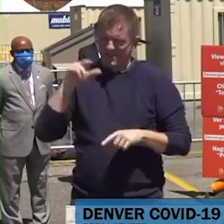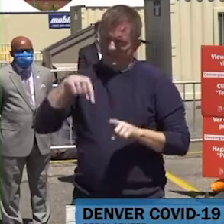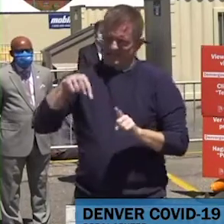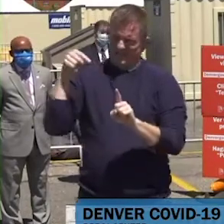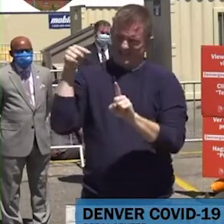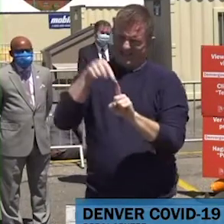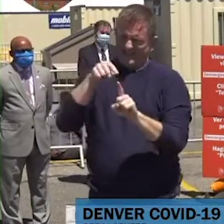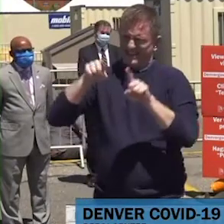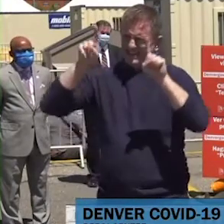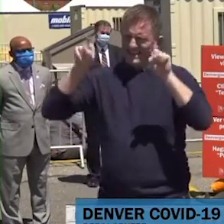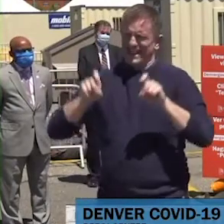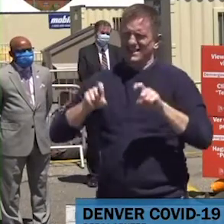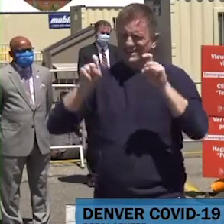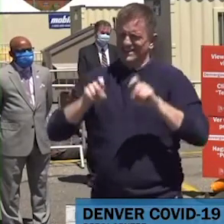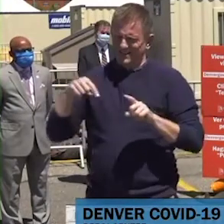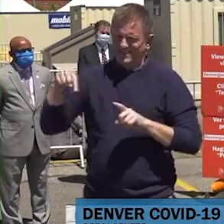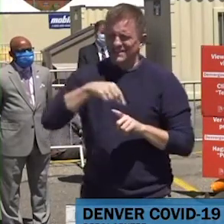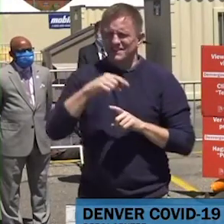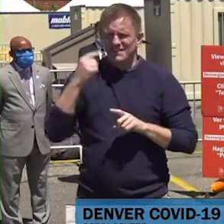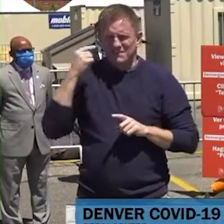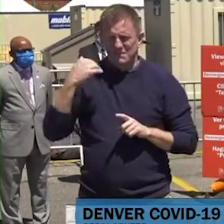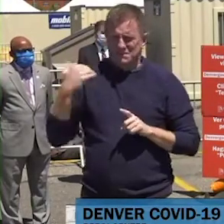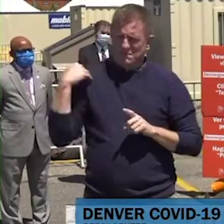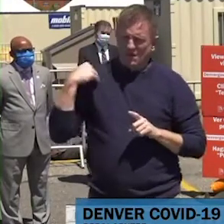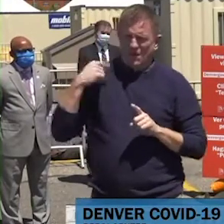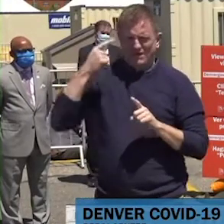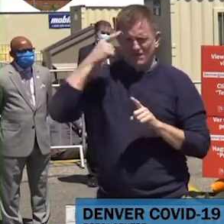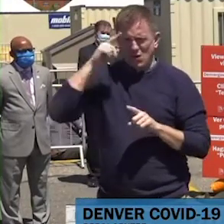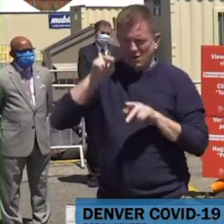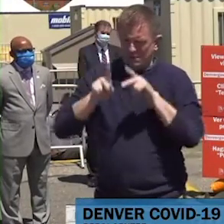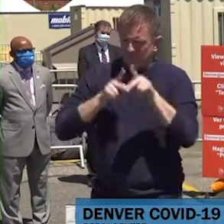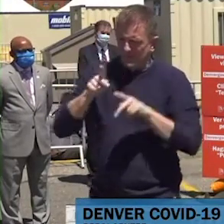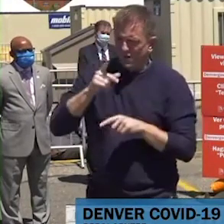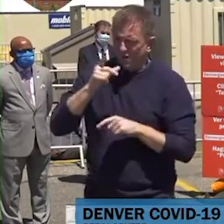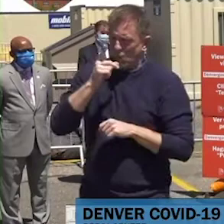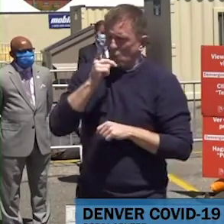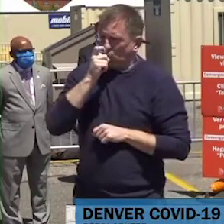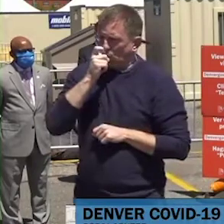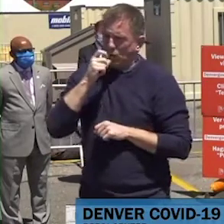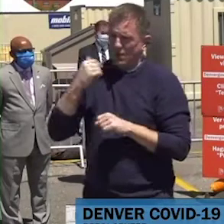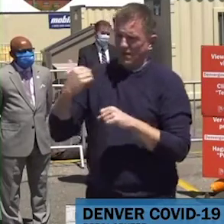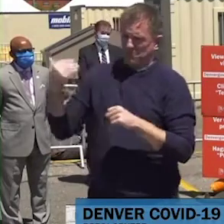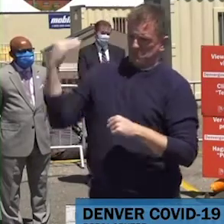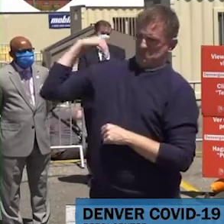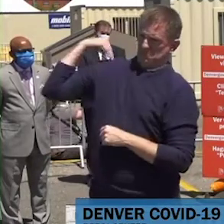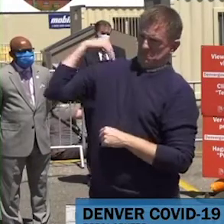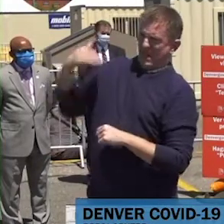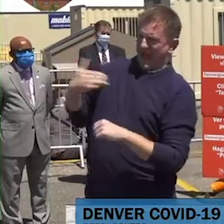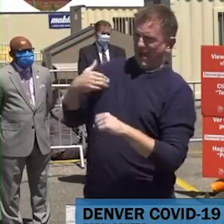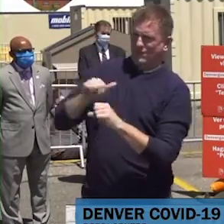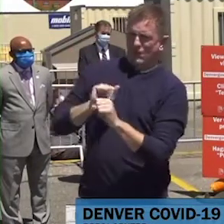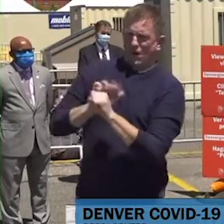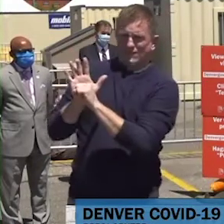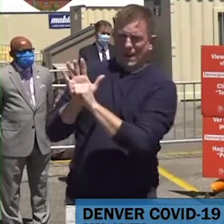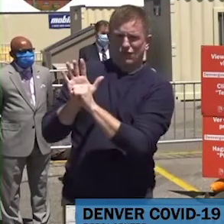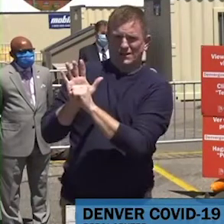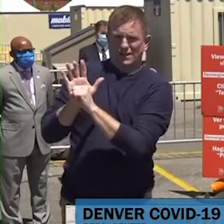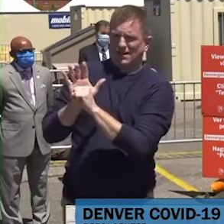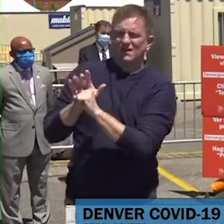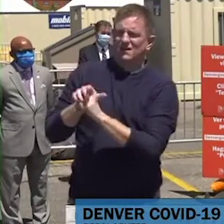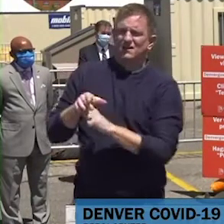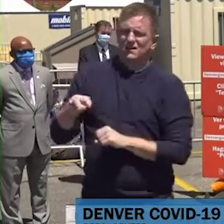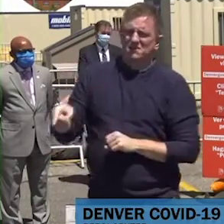pasado. No como otros métodos de pruebas. Esta prueba se hace rápidamente y fácilmente